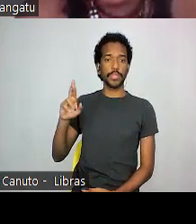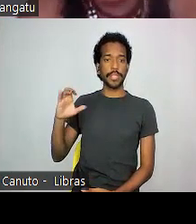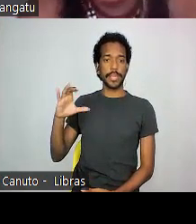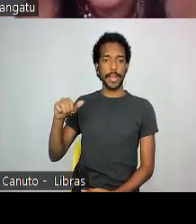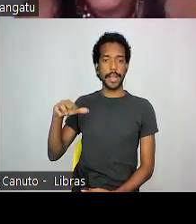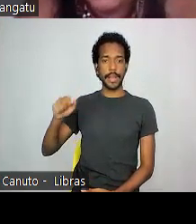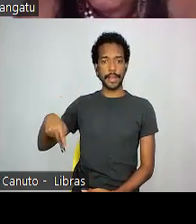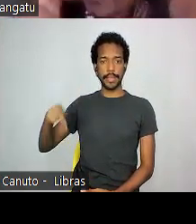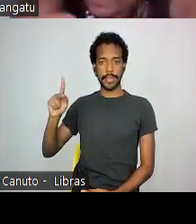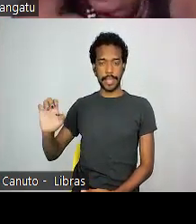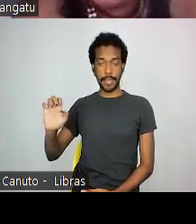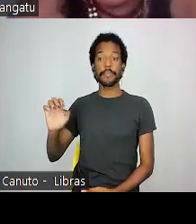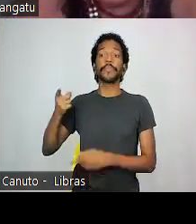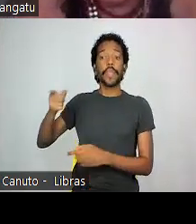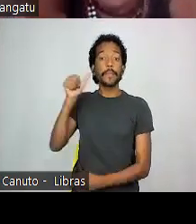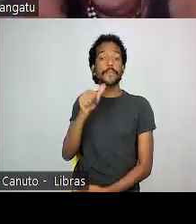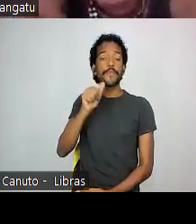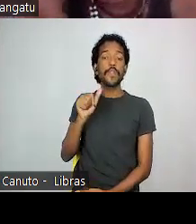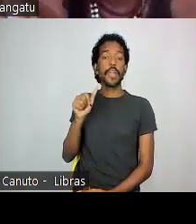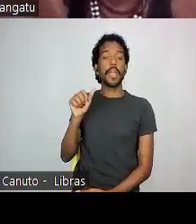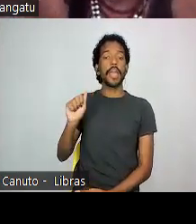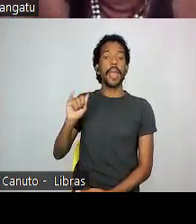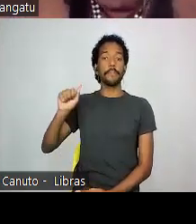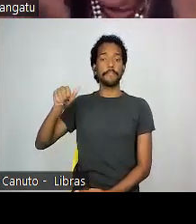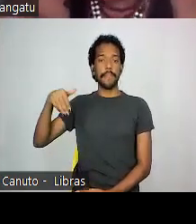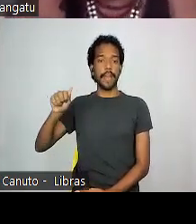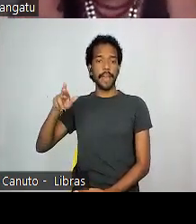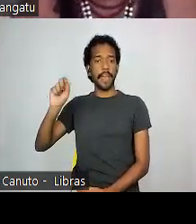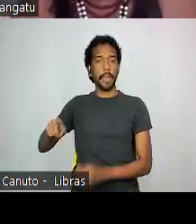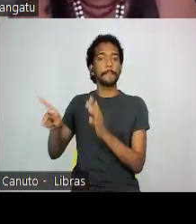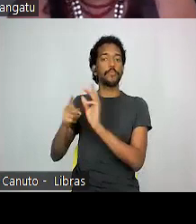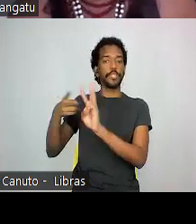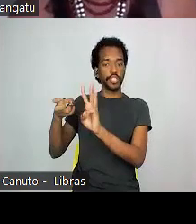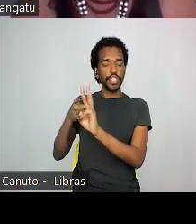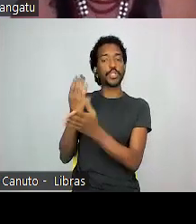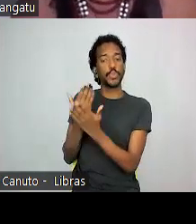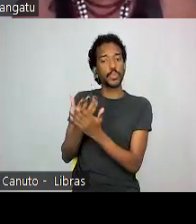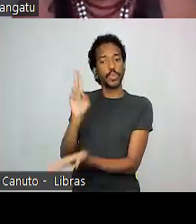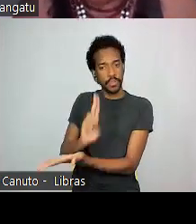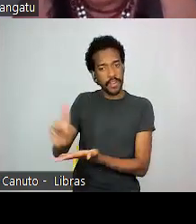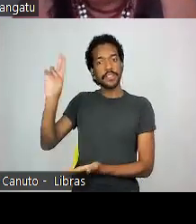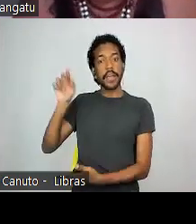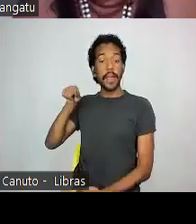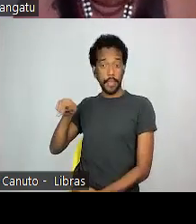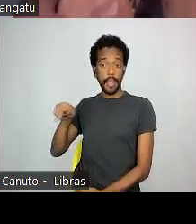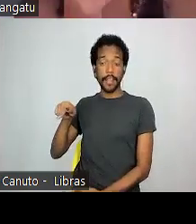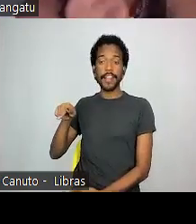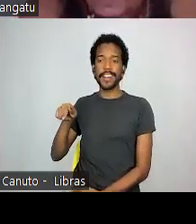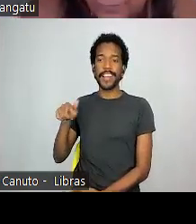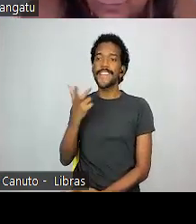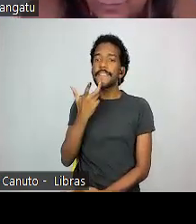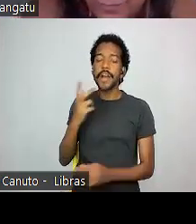é Silva Cossican que é uma mulher aymara indígena universitária em que ela fala da